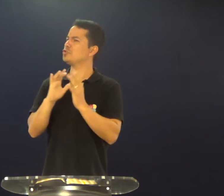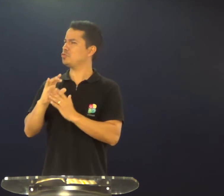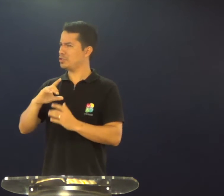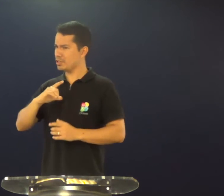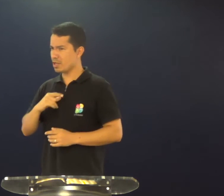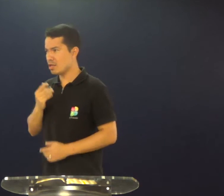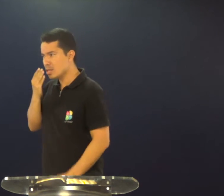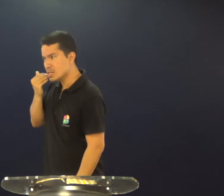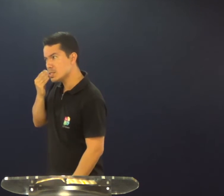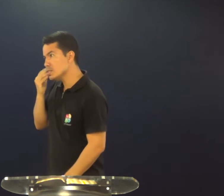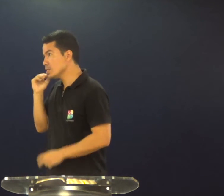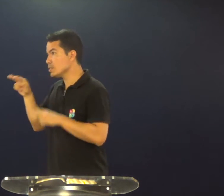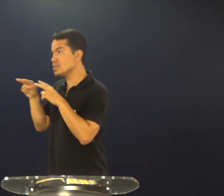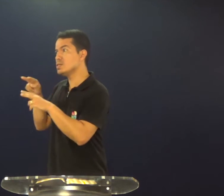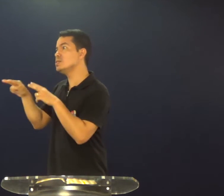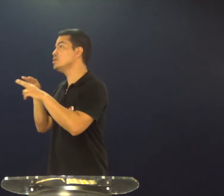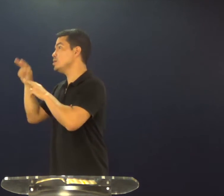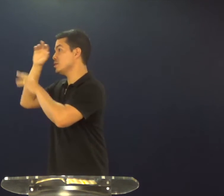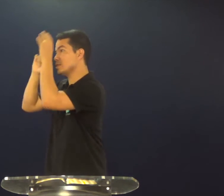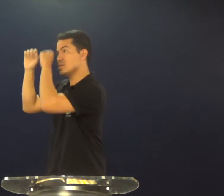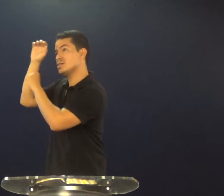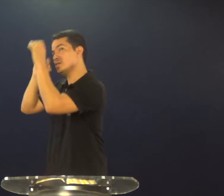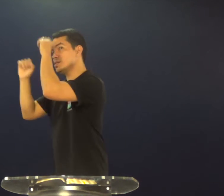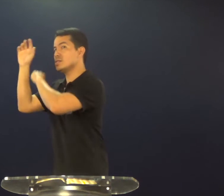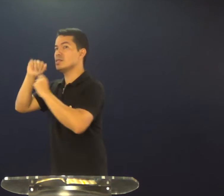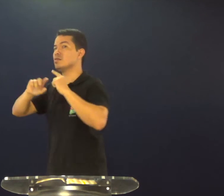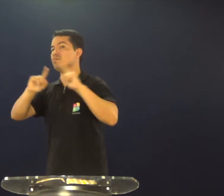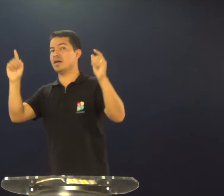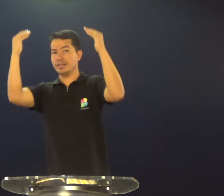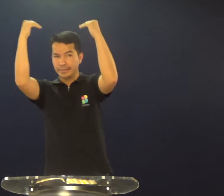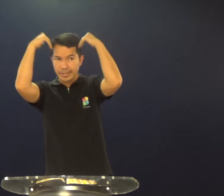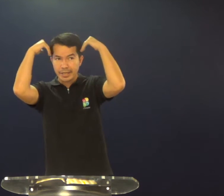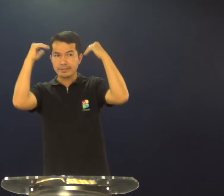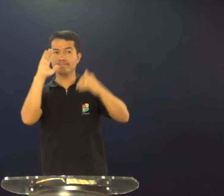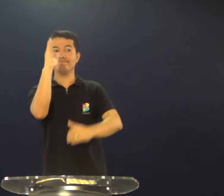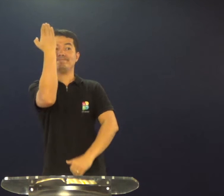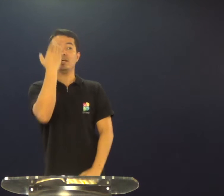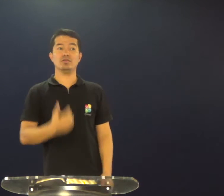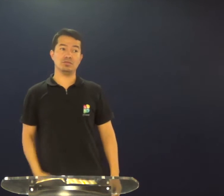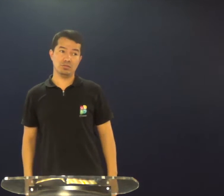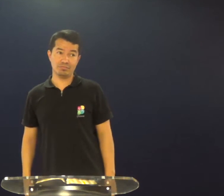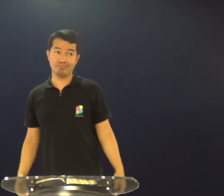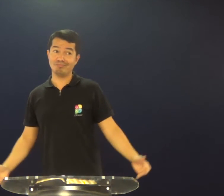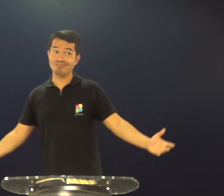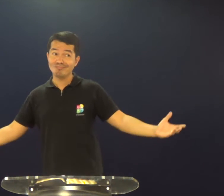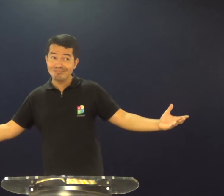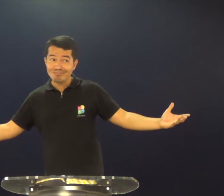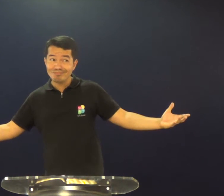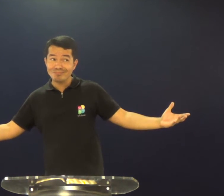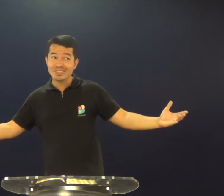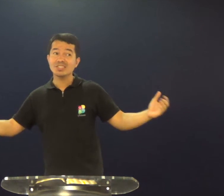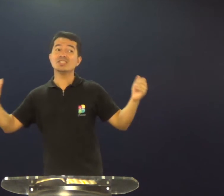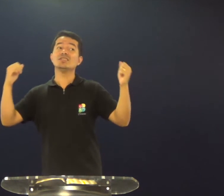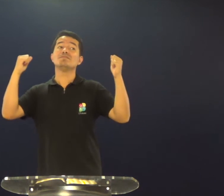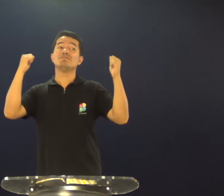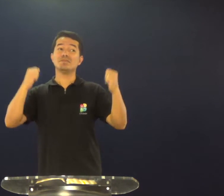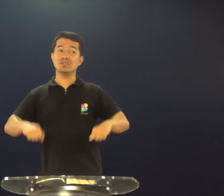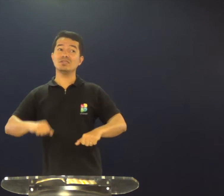sim, ele esteve com Jesus, ali aprendendo, aproveitando do que de Jesus estava falando, porém, dentro